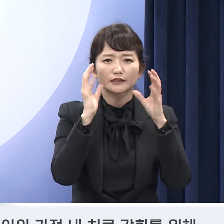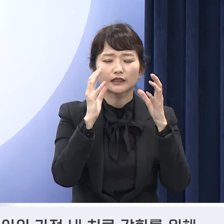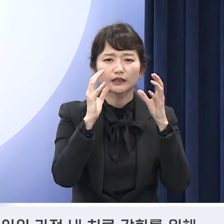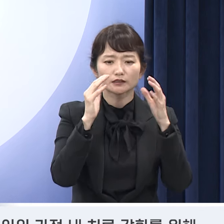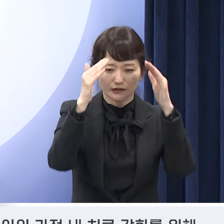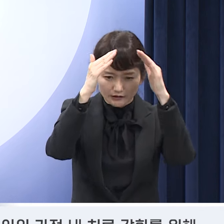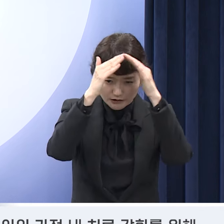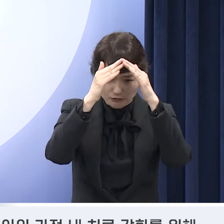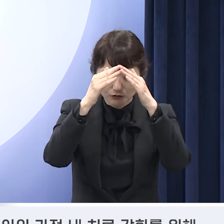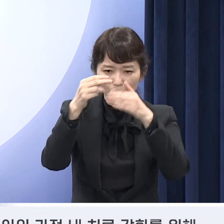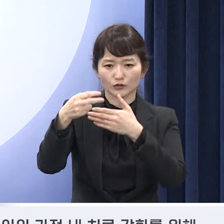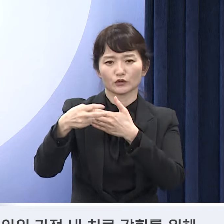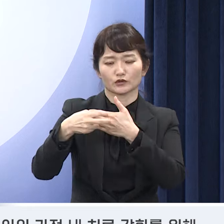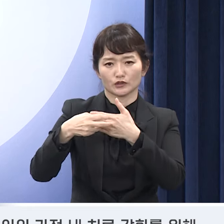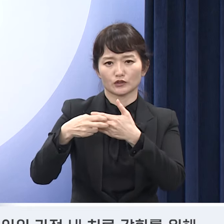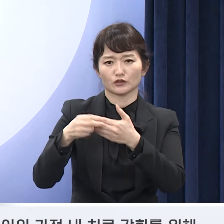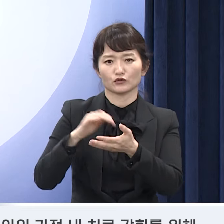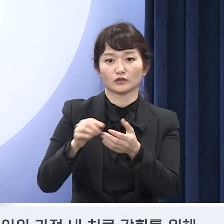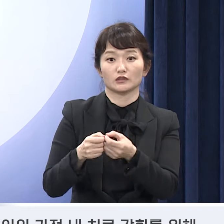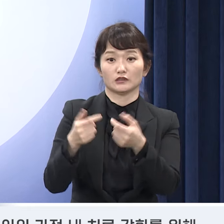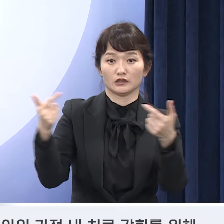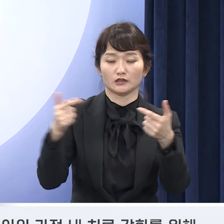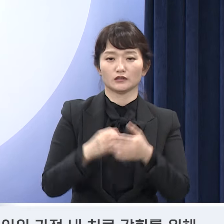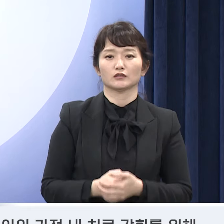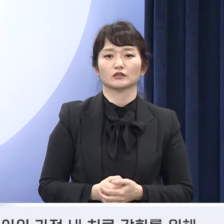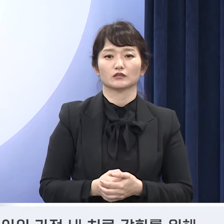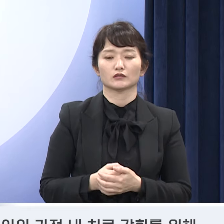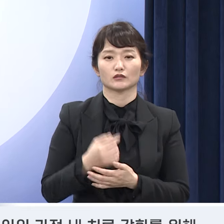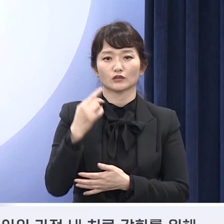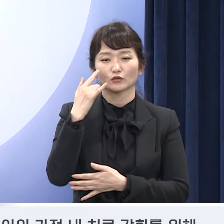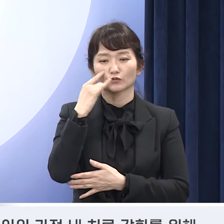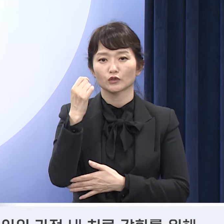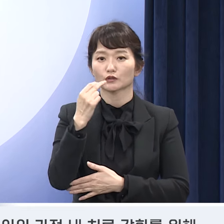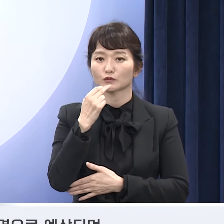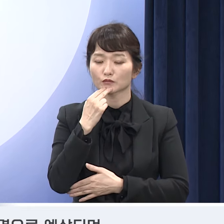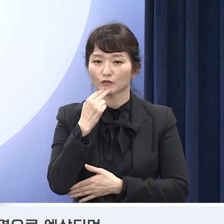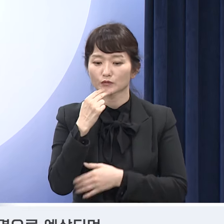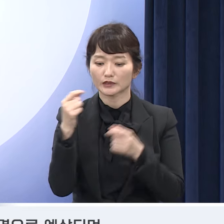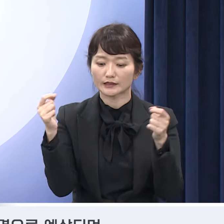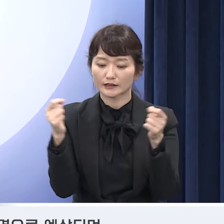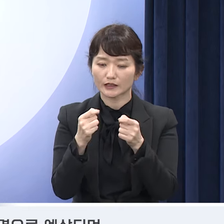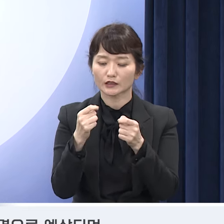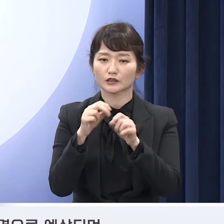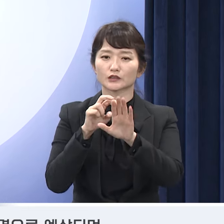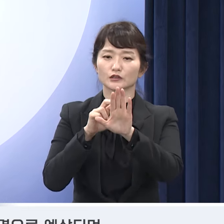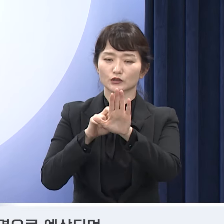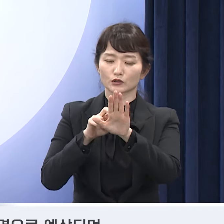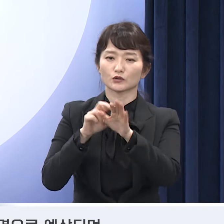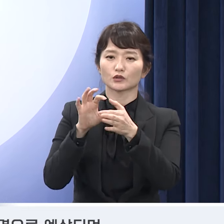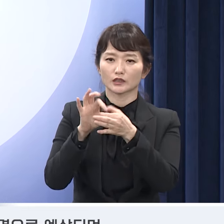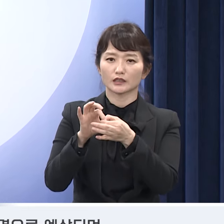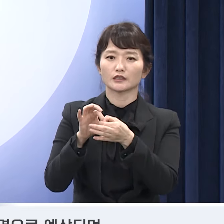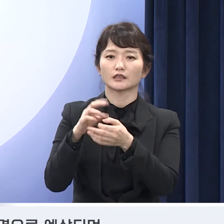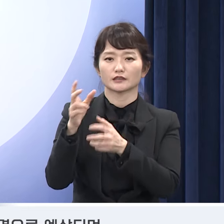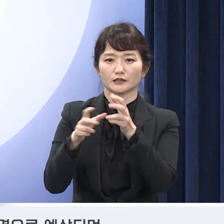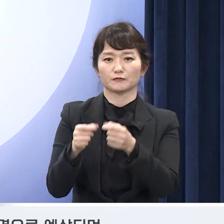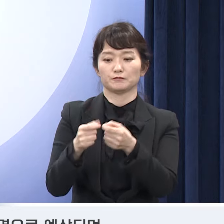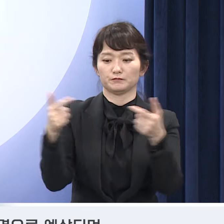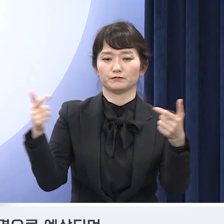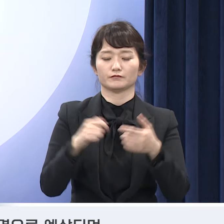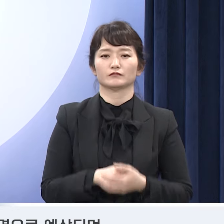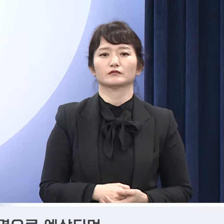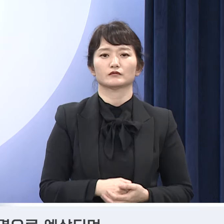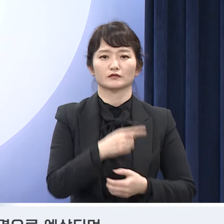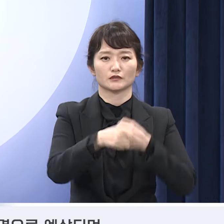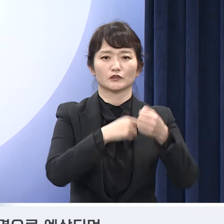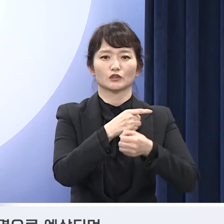확대하고 보호자 없는 단기 입원 서비스도 강화합니다. 이를 통해 혜택을 받는 인원은 연간 500여